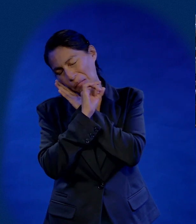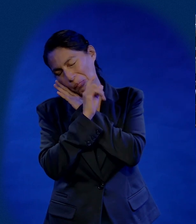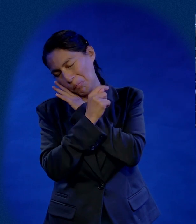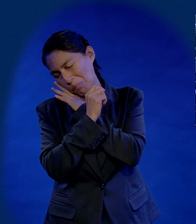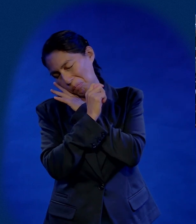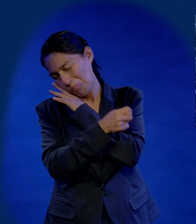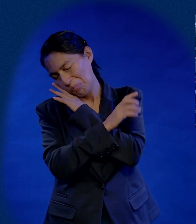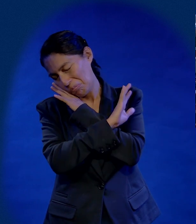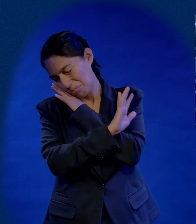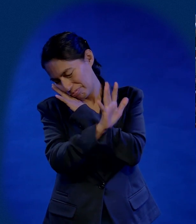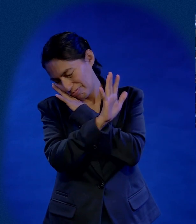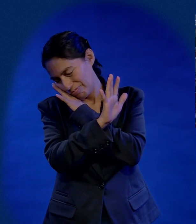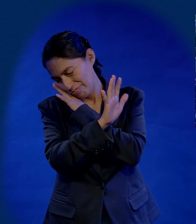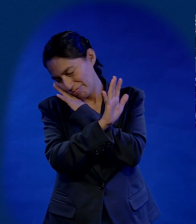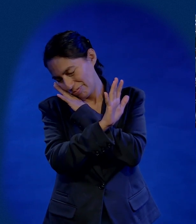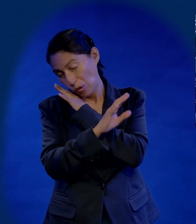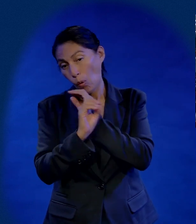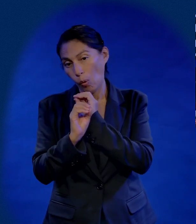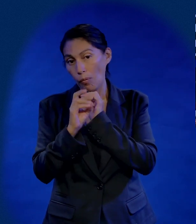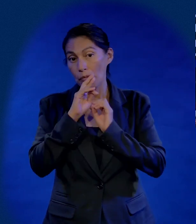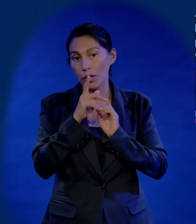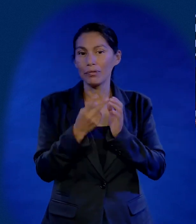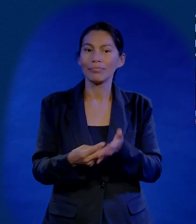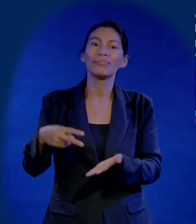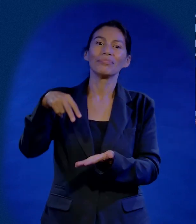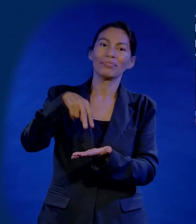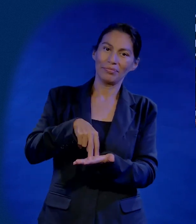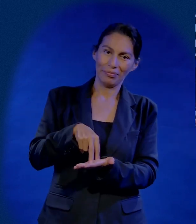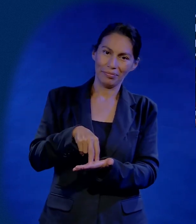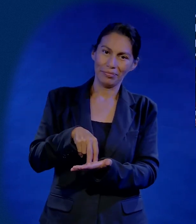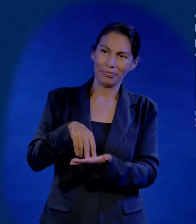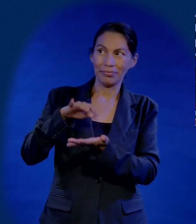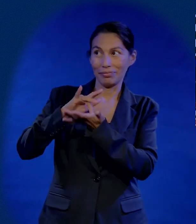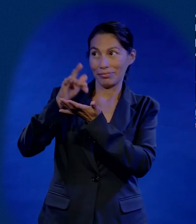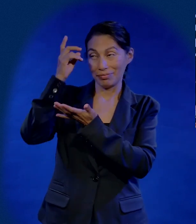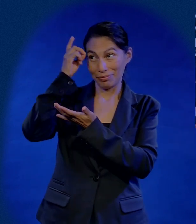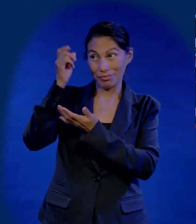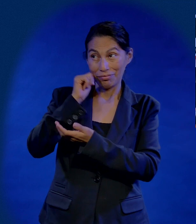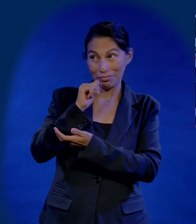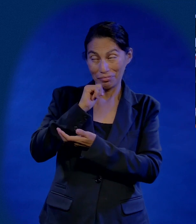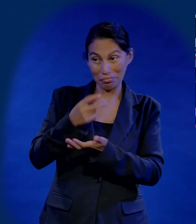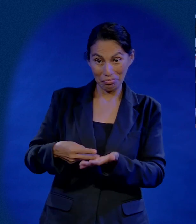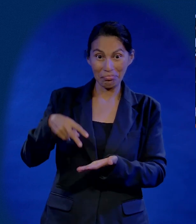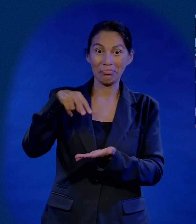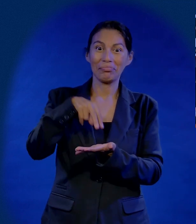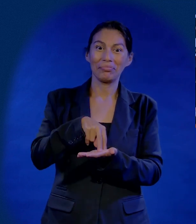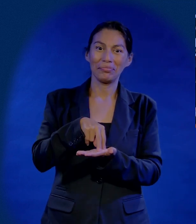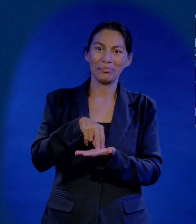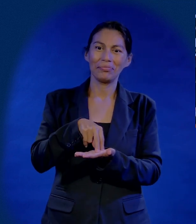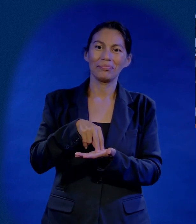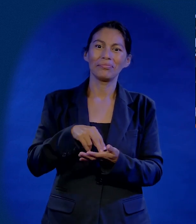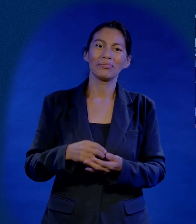decidir. O me dormía bien o mejor me paraba. Gracias a Dios, siempre me paré.